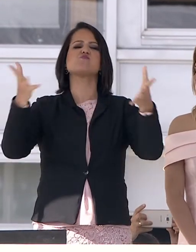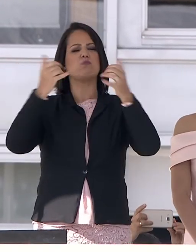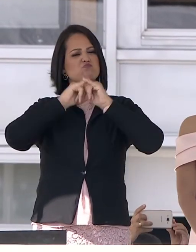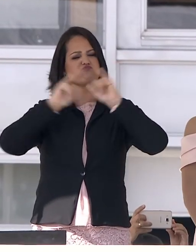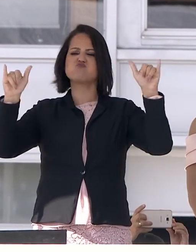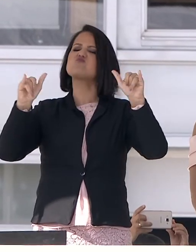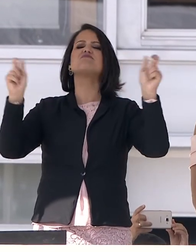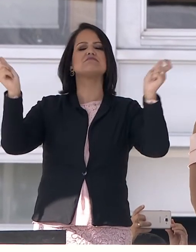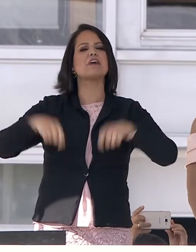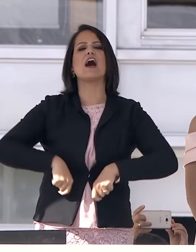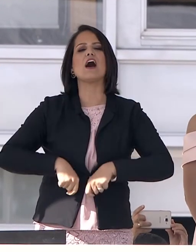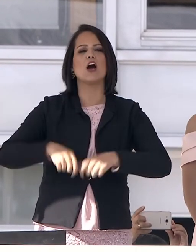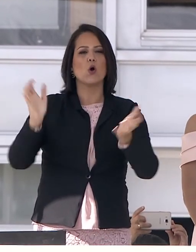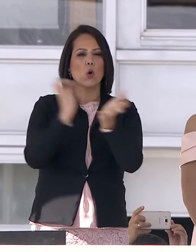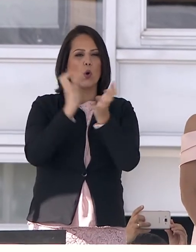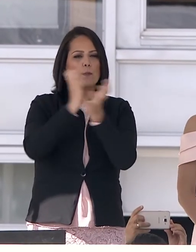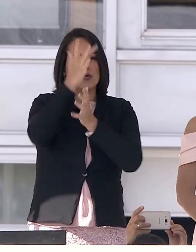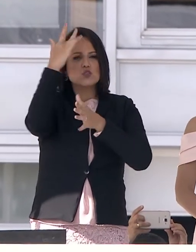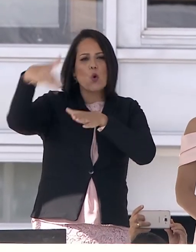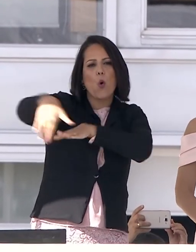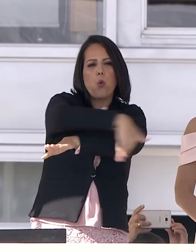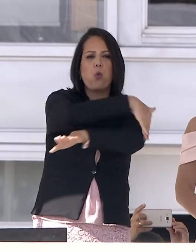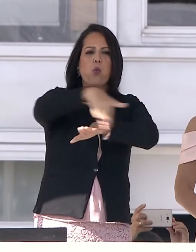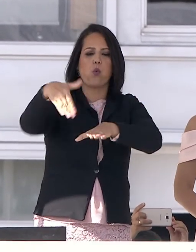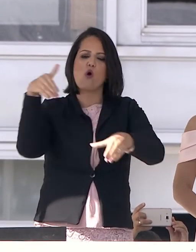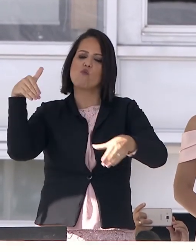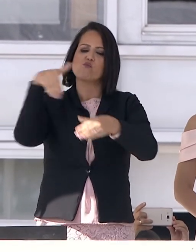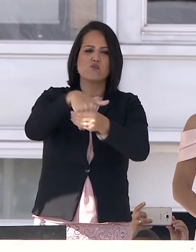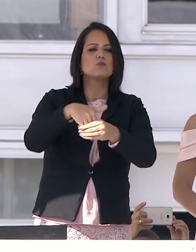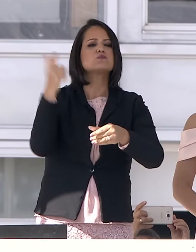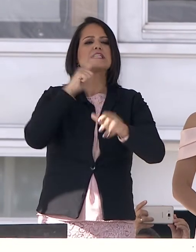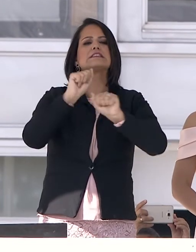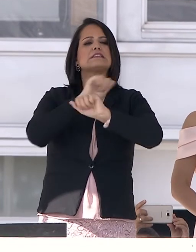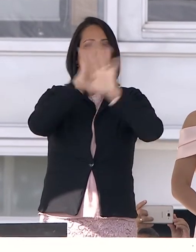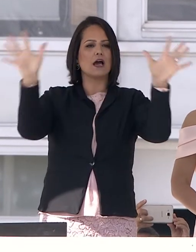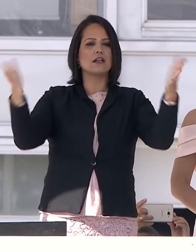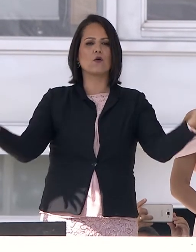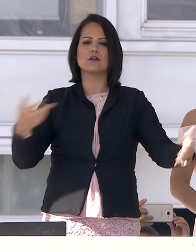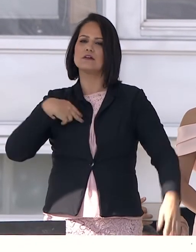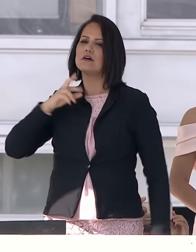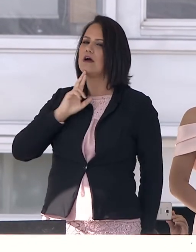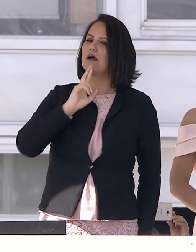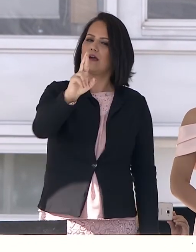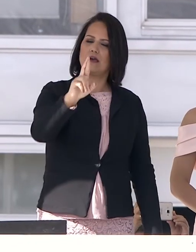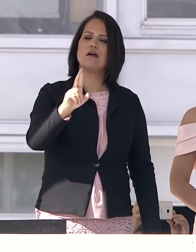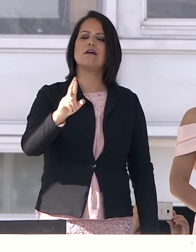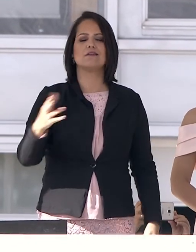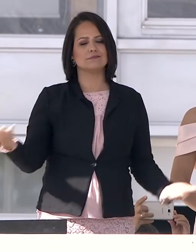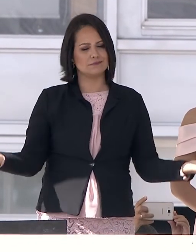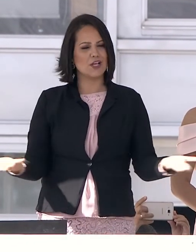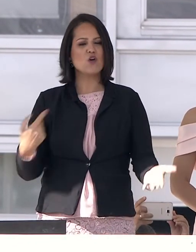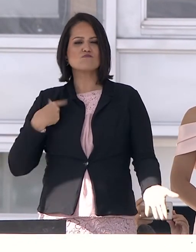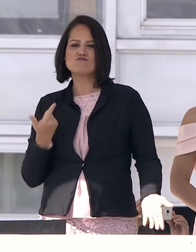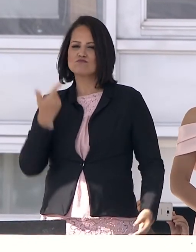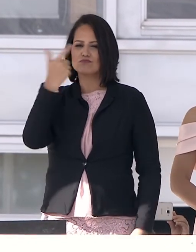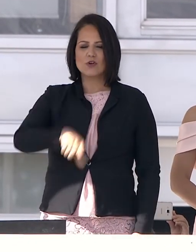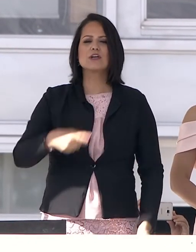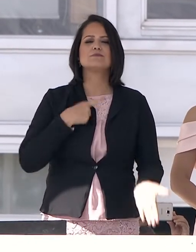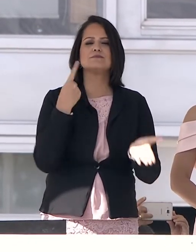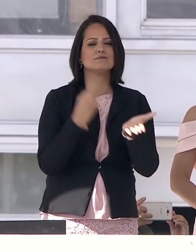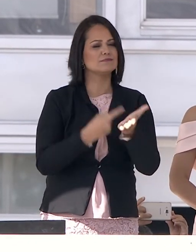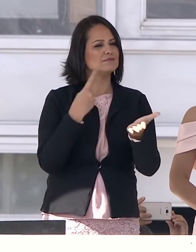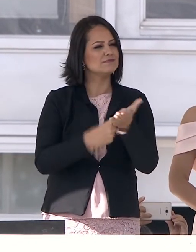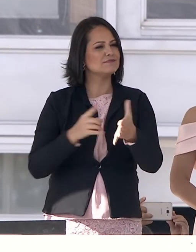foi muito clara. E eu estou aqui para responder. E, mais uma vez, me comprometer